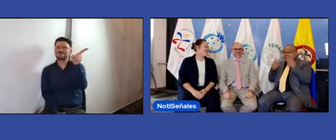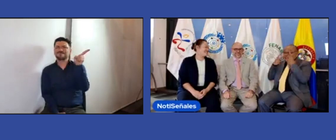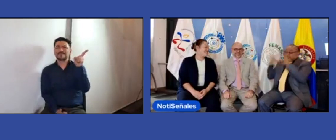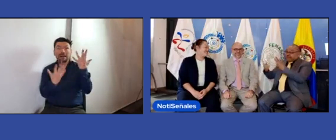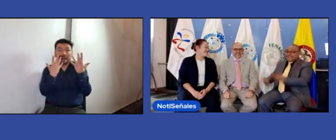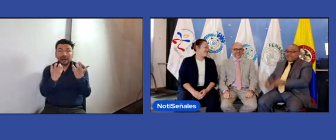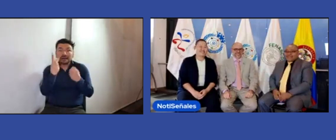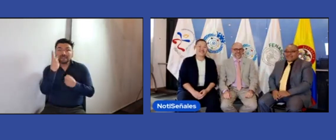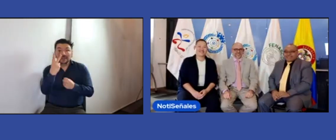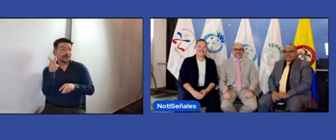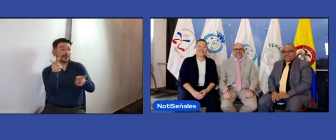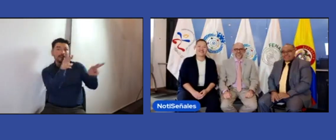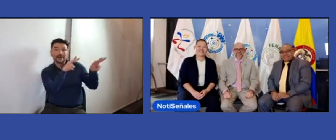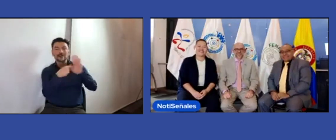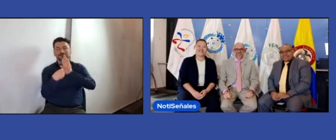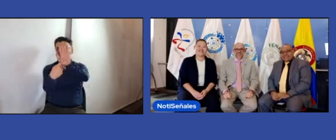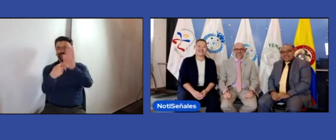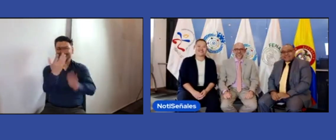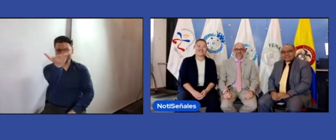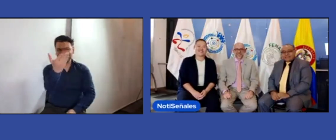jóvenes. ¿Quieren verlos? ¡Vamos! Claro que sí.